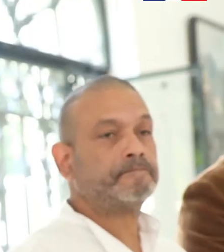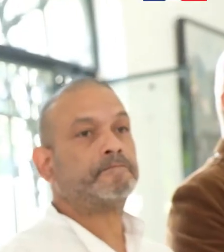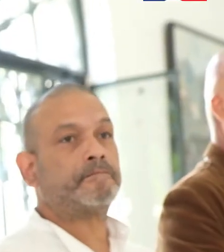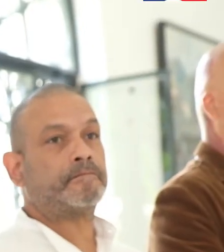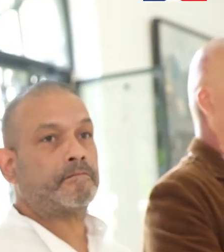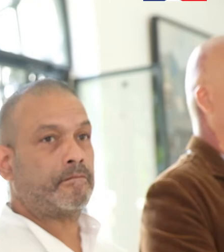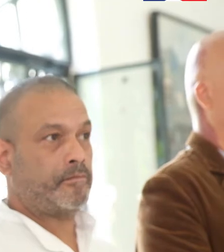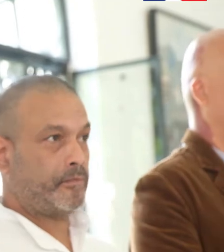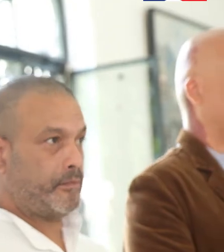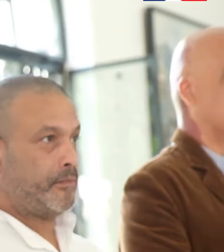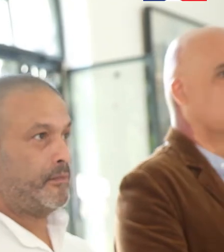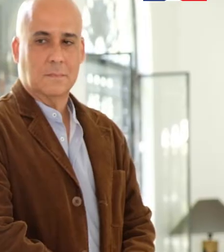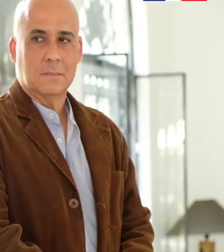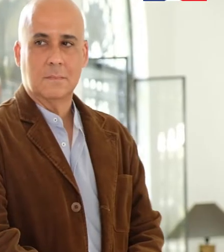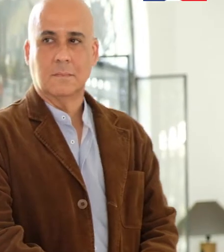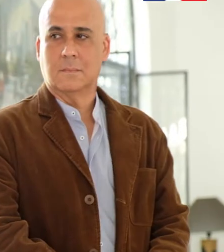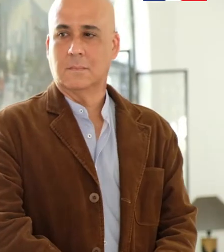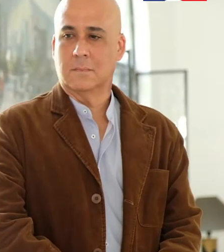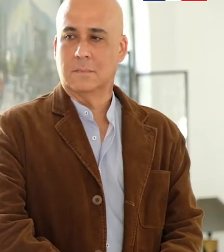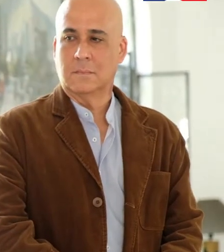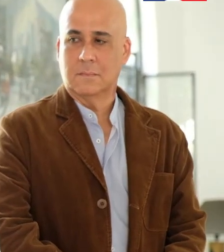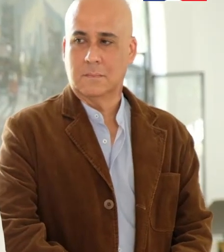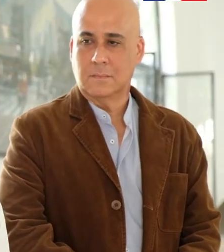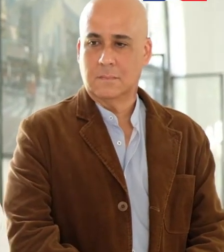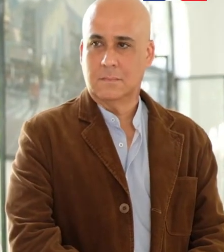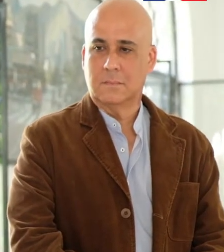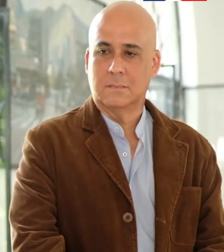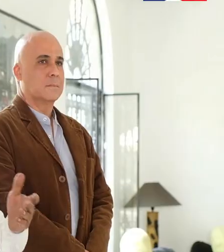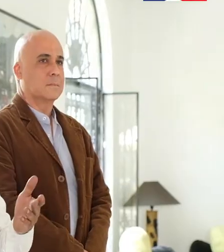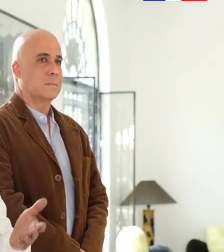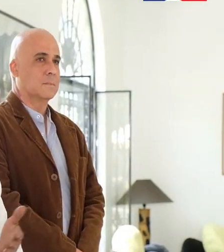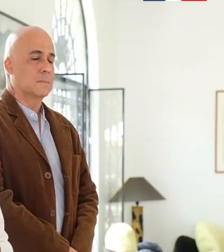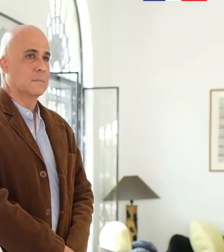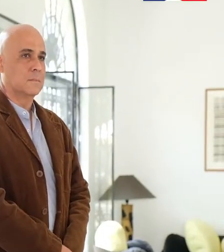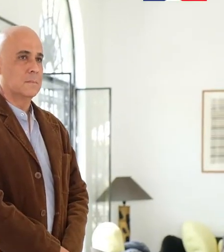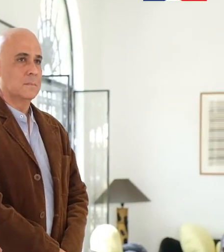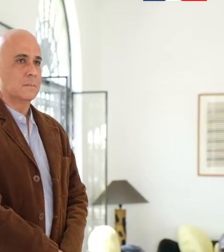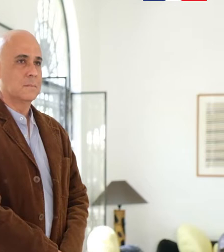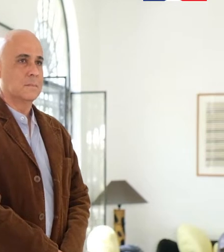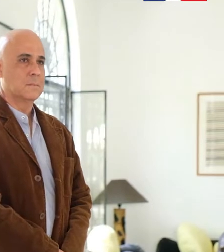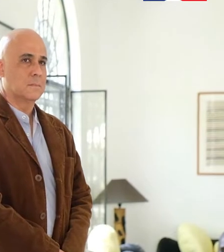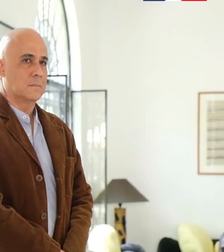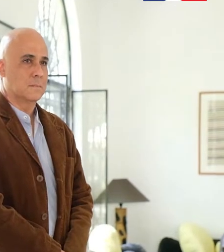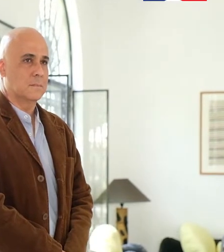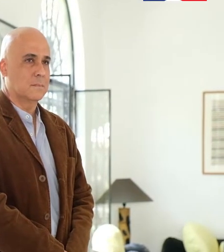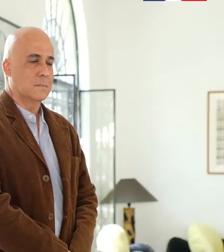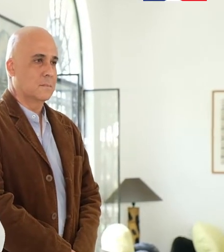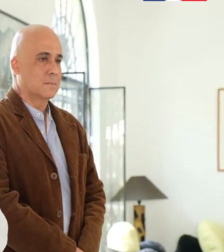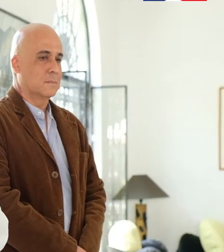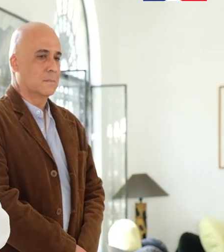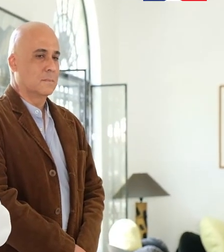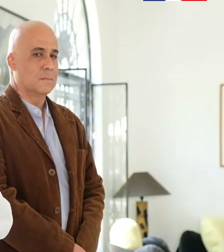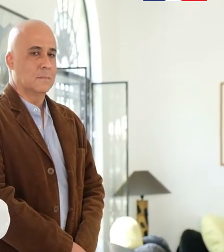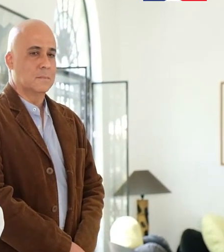igualdad y la fraternidad. Más que nunca hemos estado al lado de nuestras amigas y de nuestros amigos venezolanos, sobre